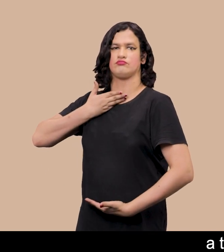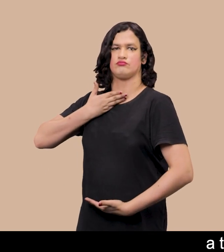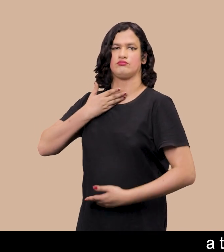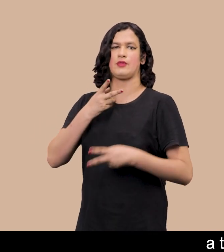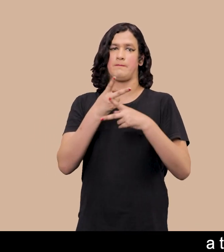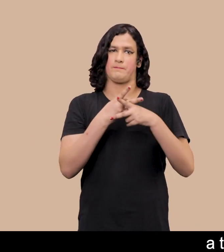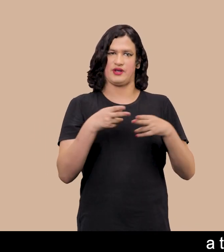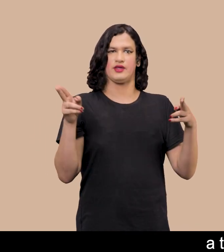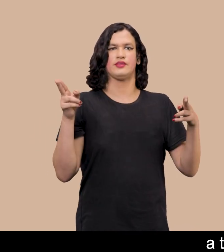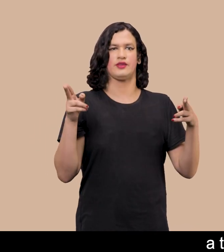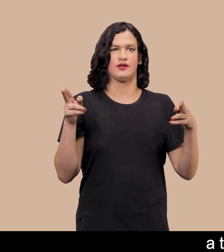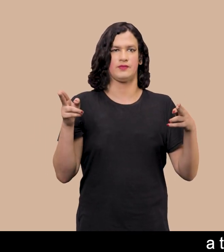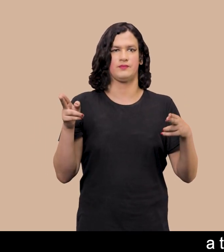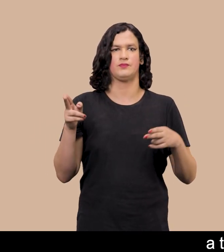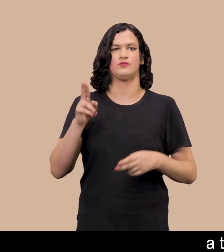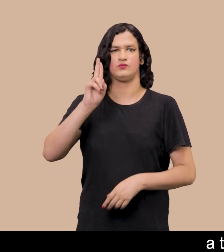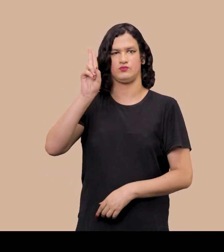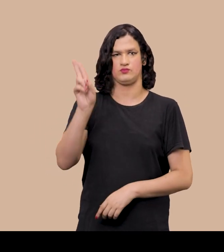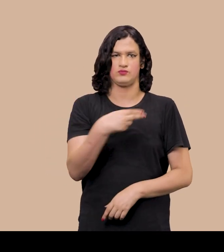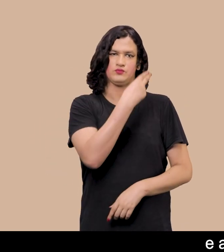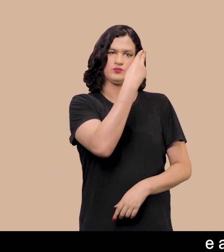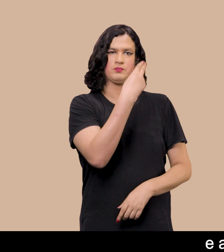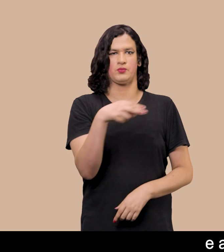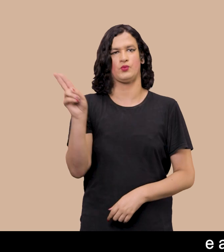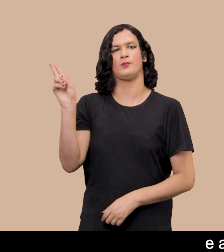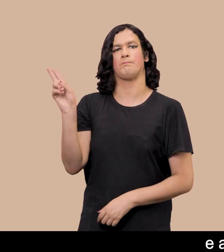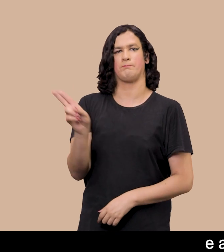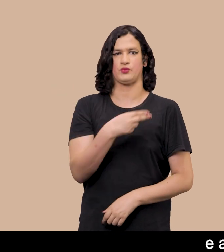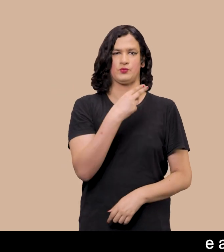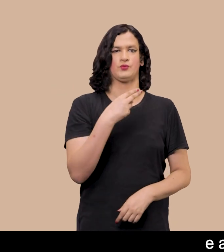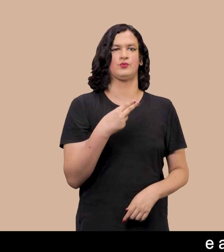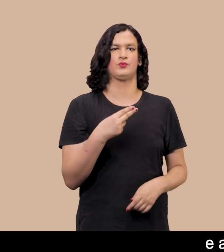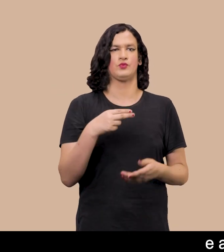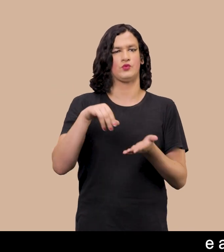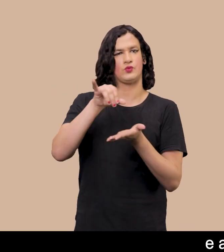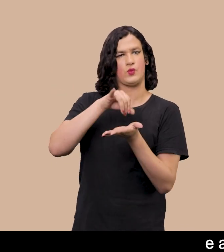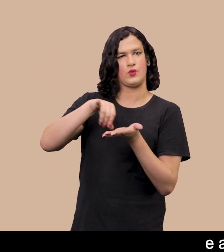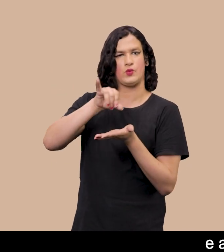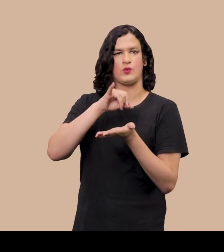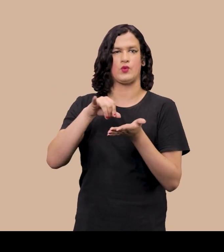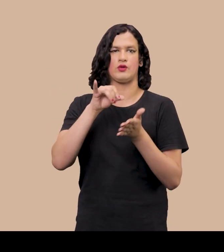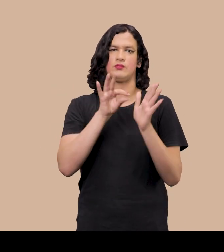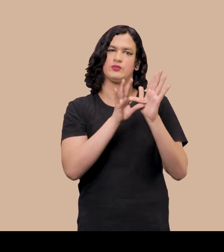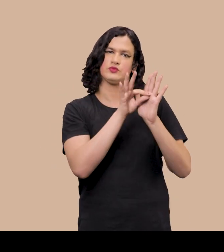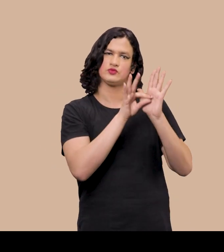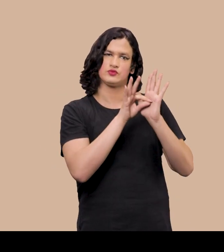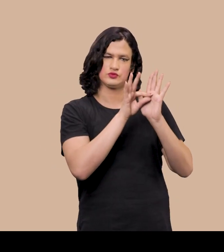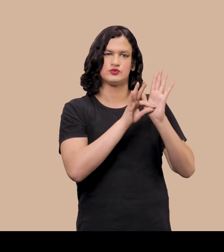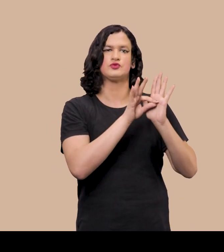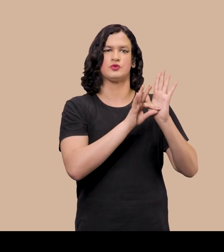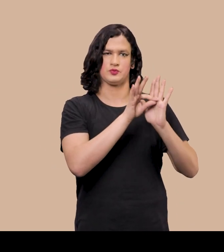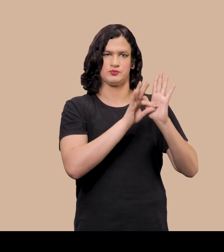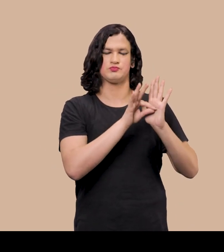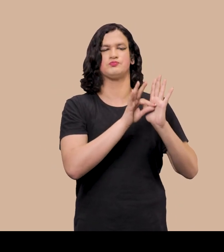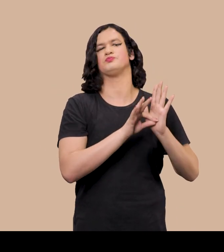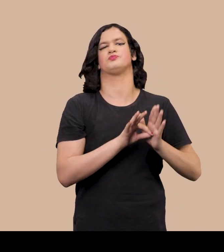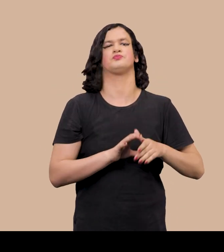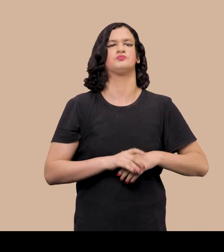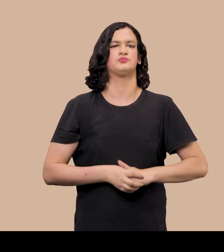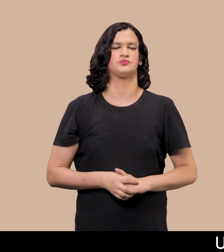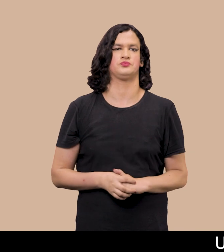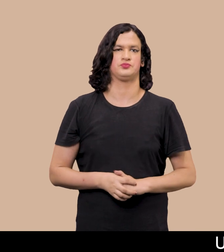Retratado com pinceladas gestuais E aplicações espessas de tinta acrílica Óleo e grafite sobre tela